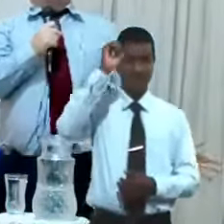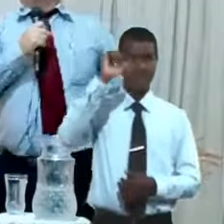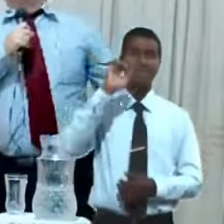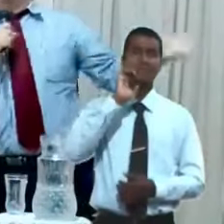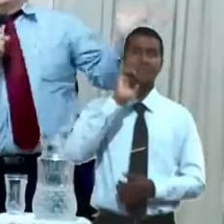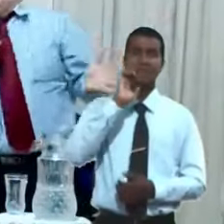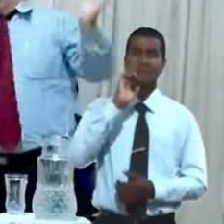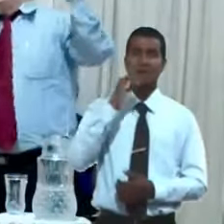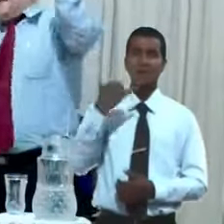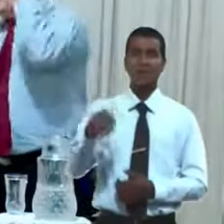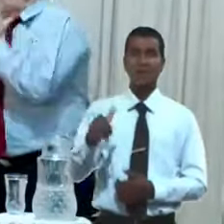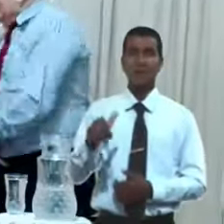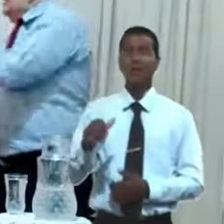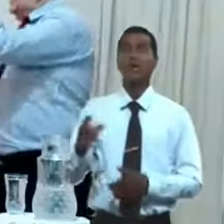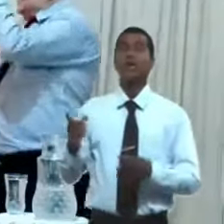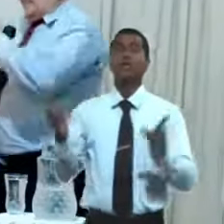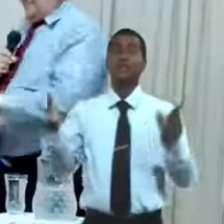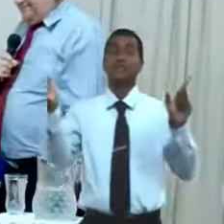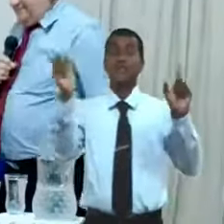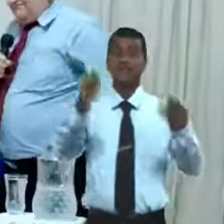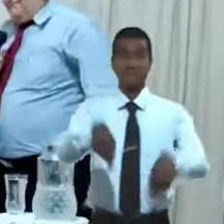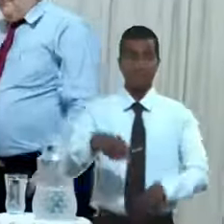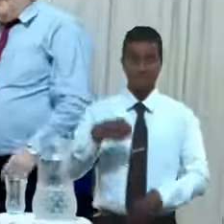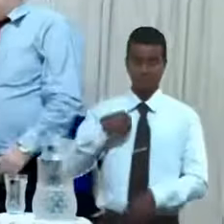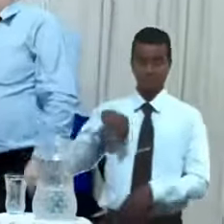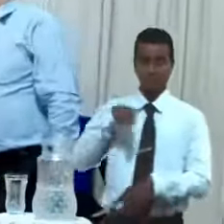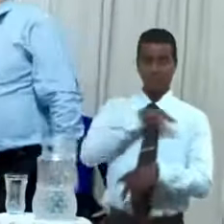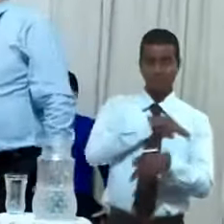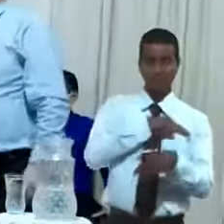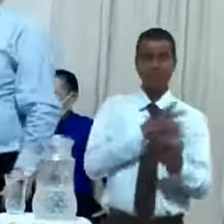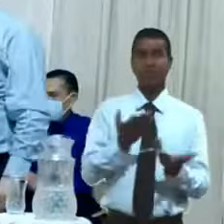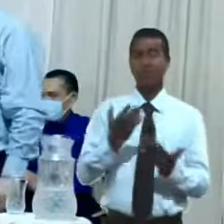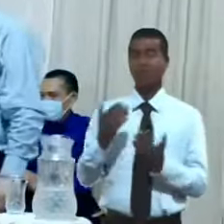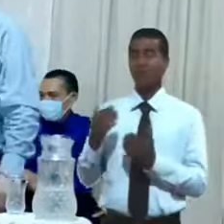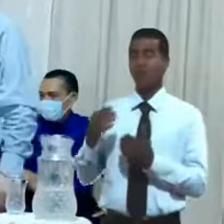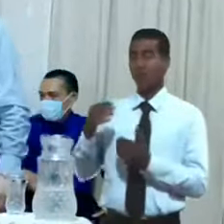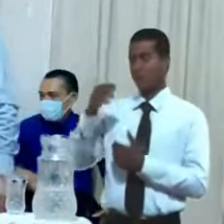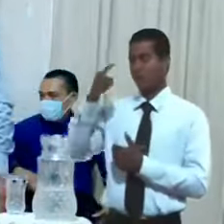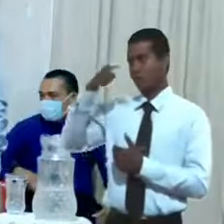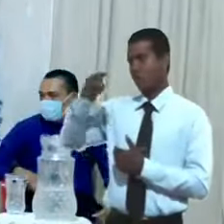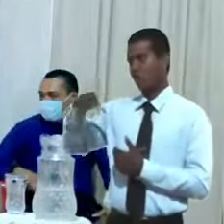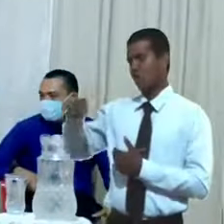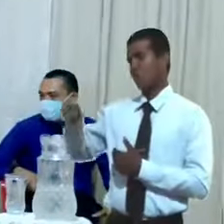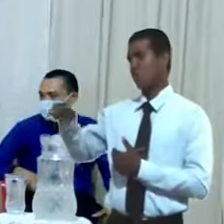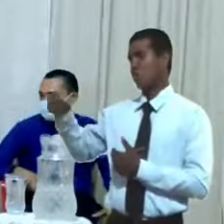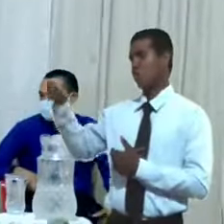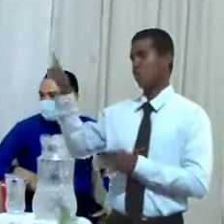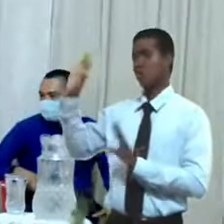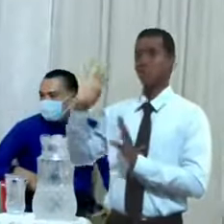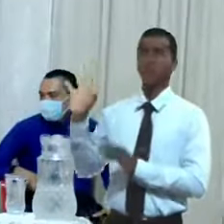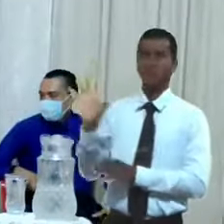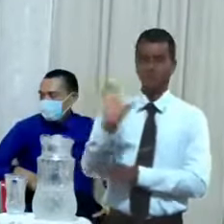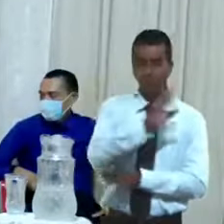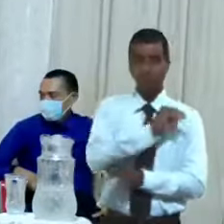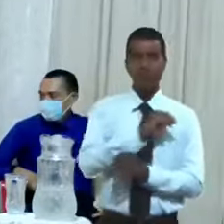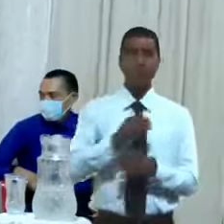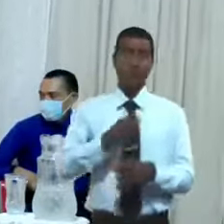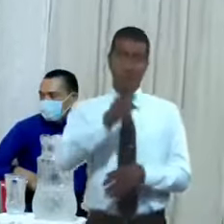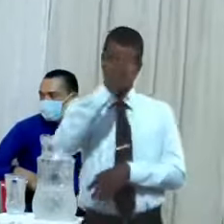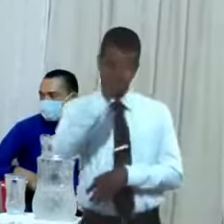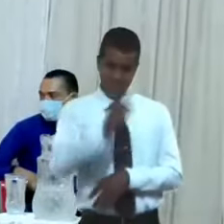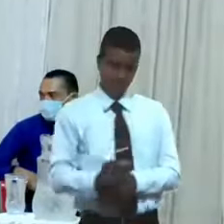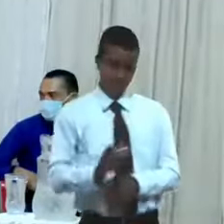lo transmitió a los descendientes de ahí en adelante. Así que el ser humano